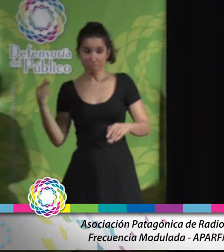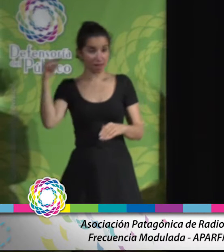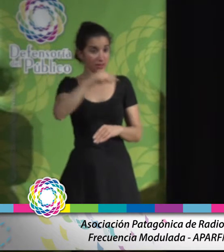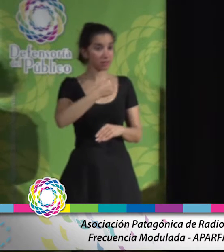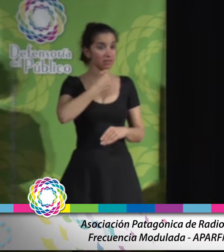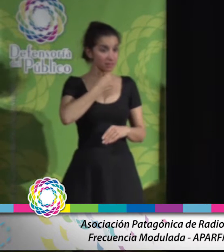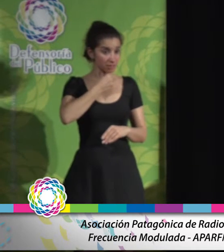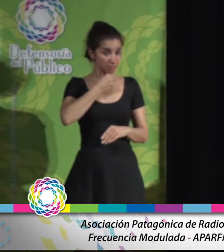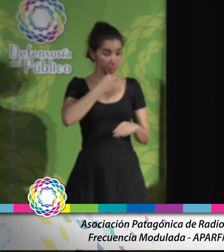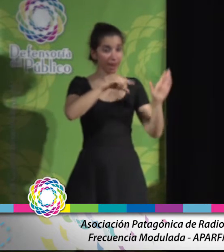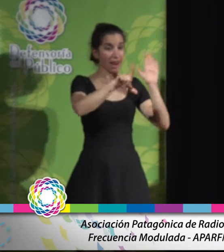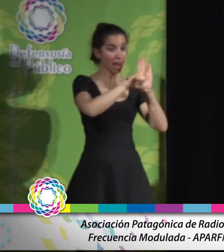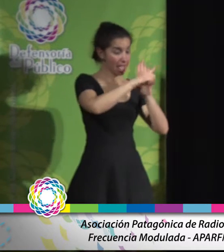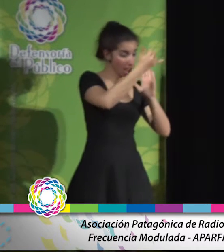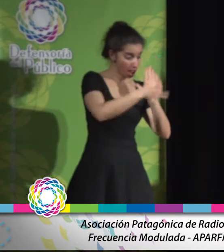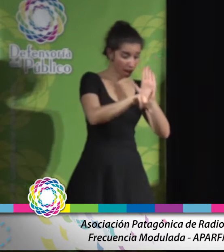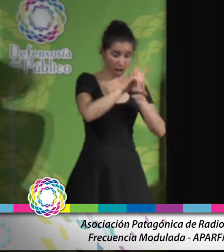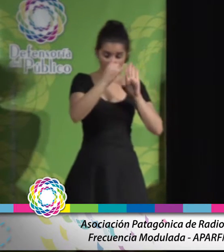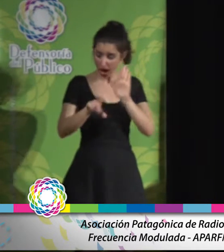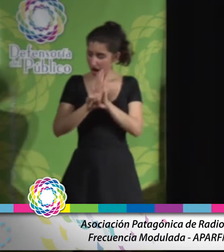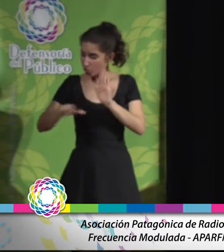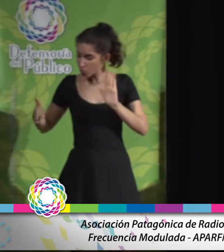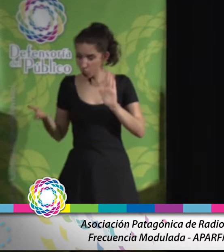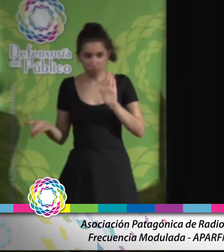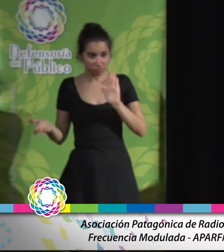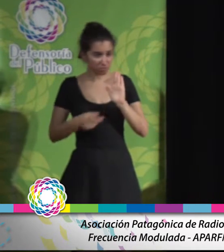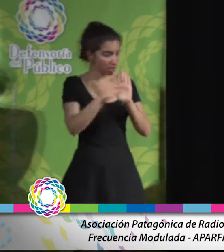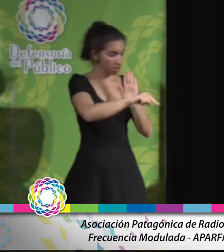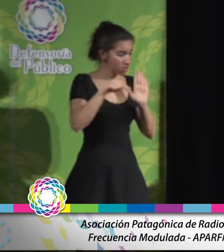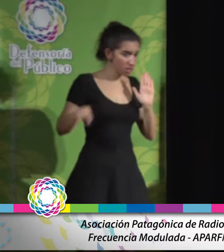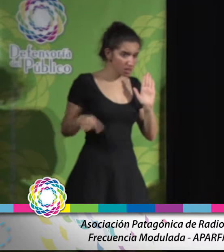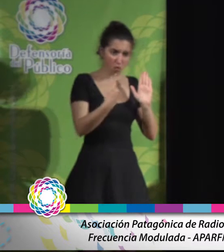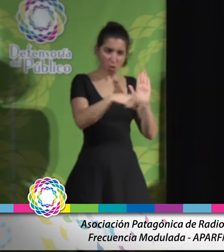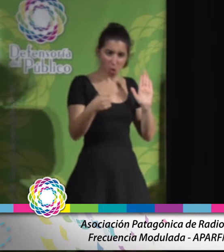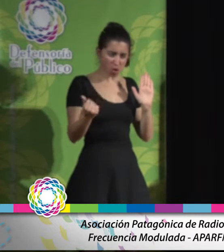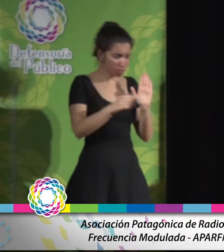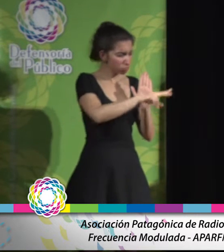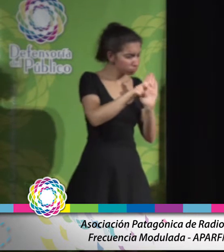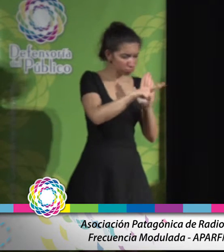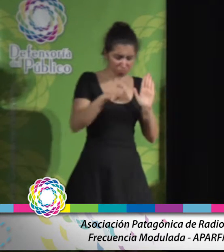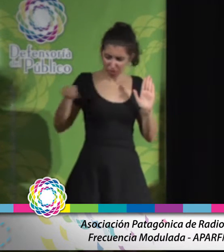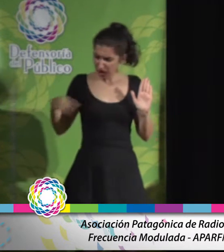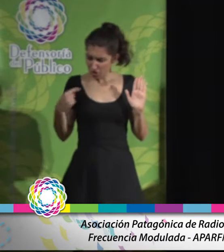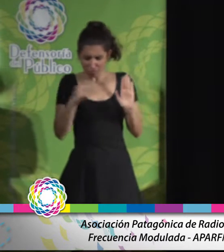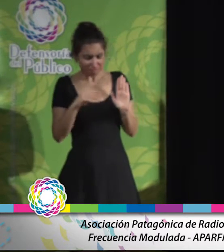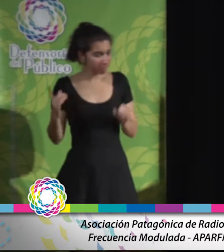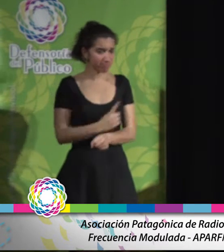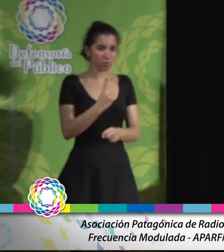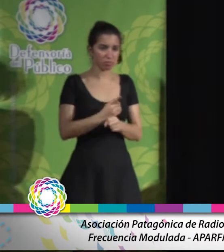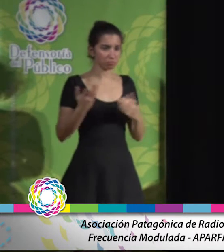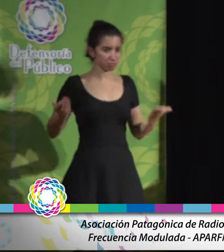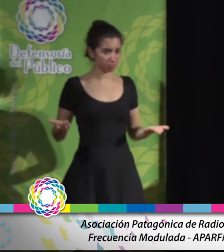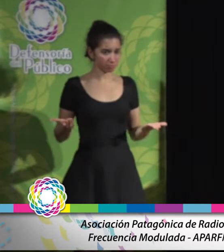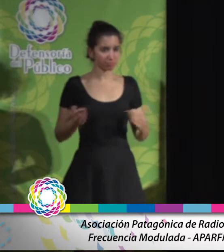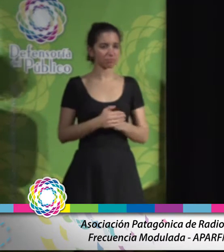se formalizó la ley y que se encuentran usufructuando todos los beneficios de los que no somos parte de los radiodifusores de bajas potencias